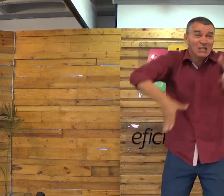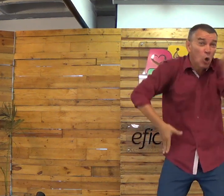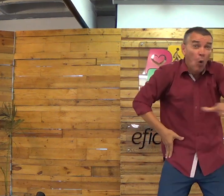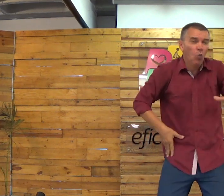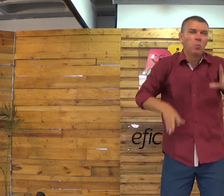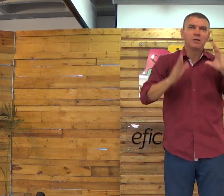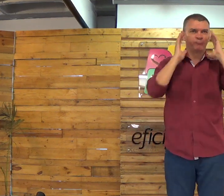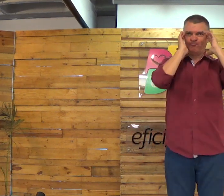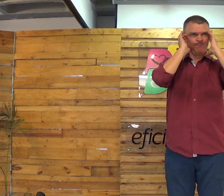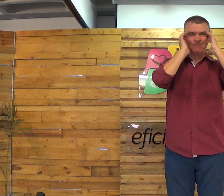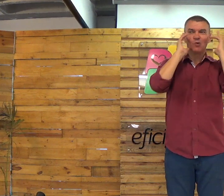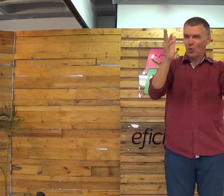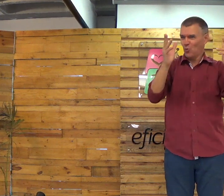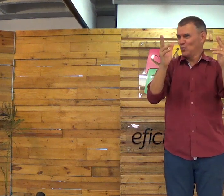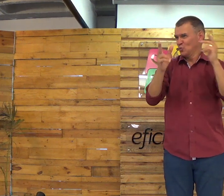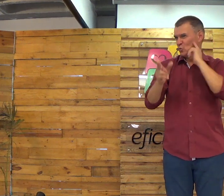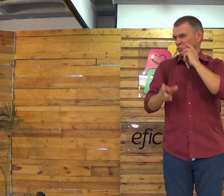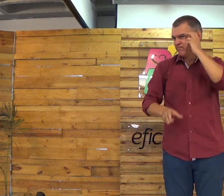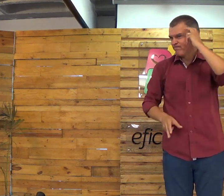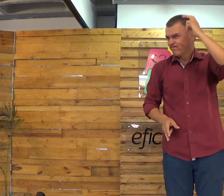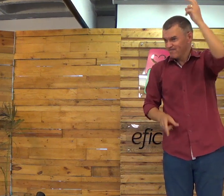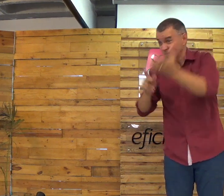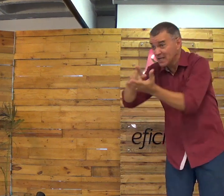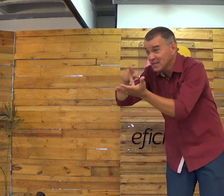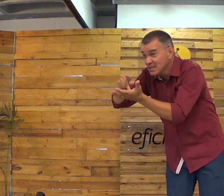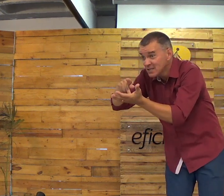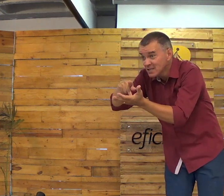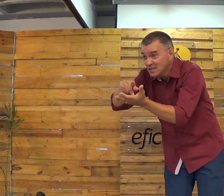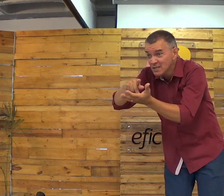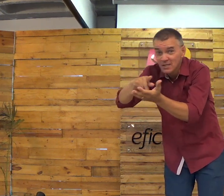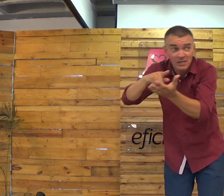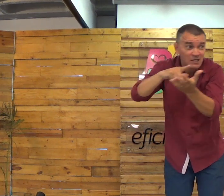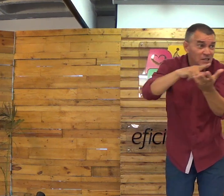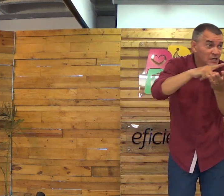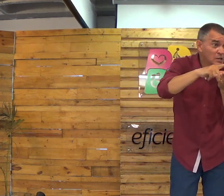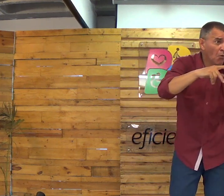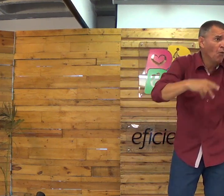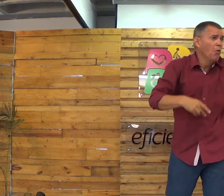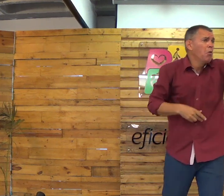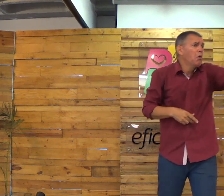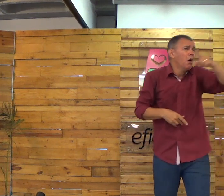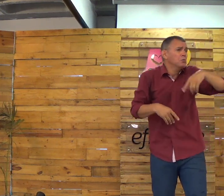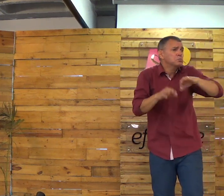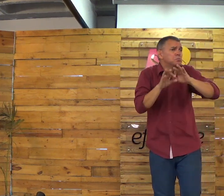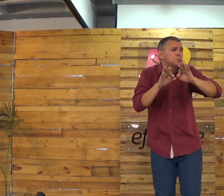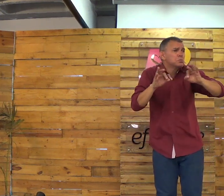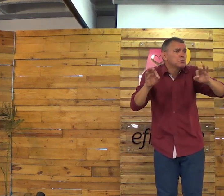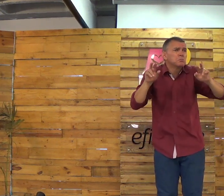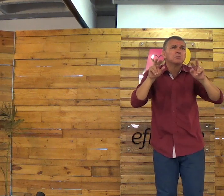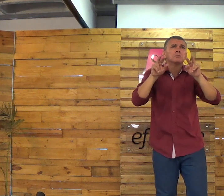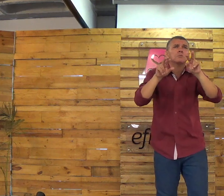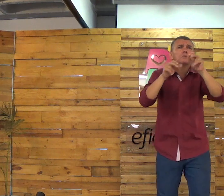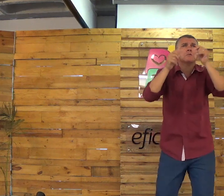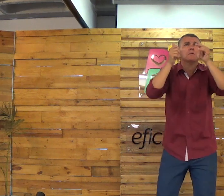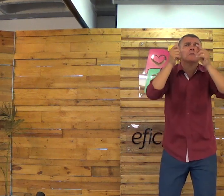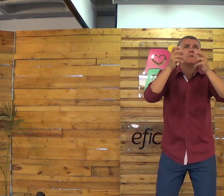Porque tinha o pensamento fechado. Não é? Não é porque eu sou inteligente que eu vou entender todas as coisas.